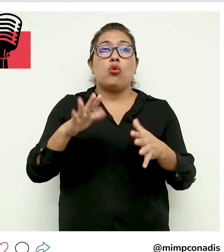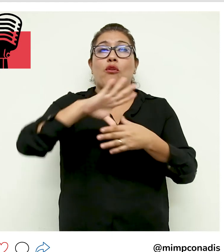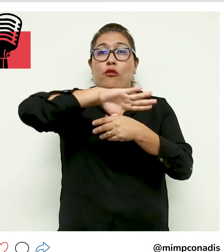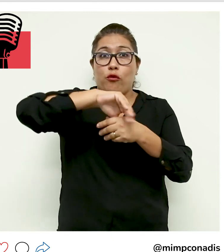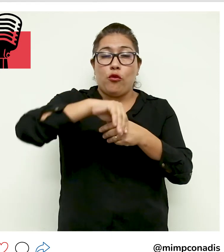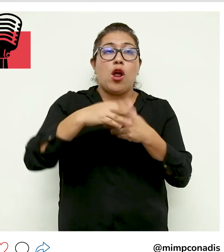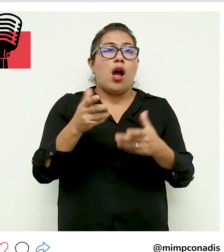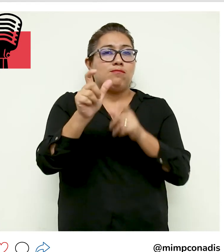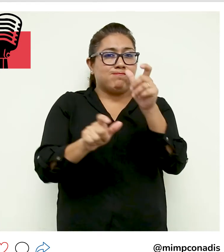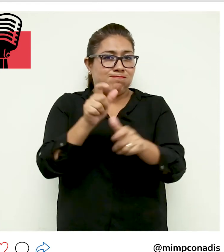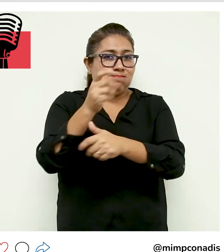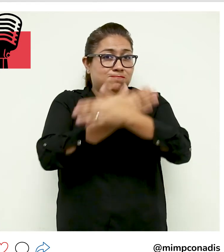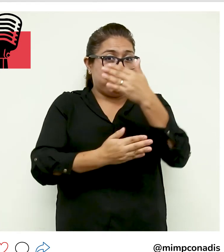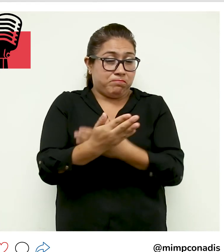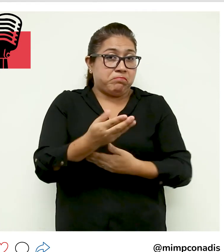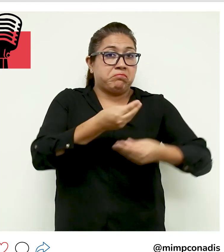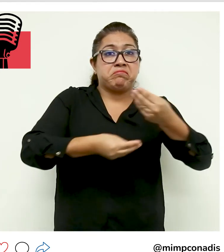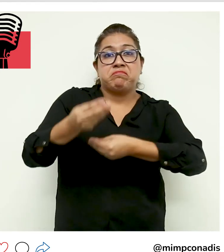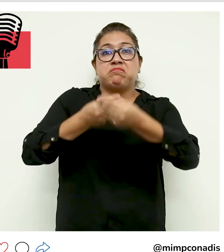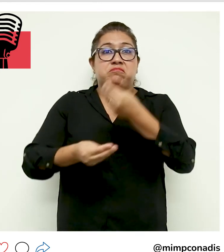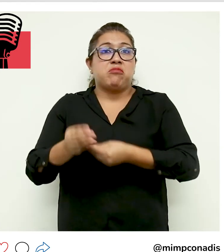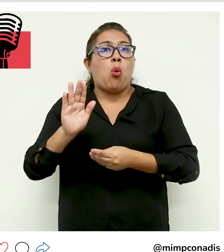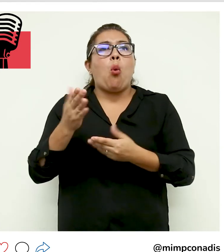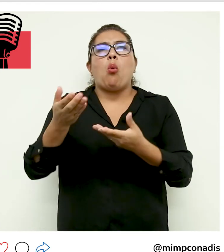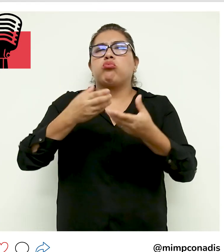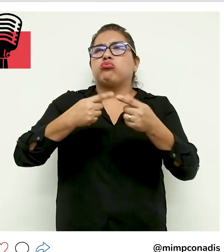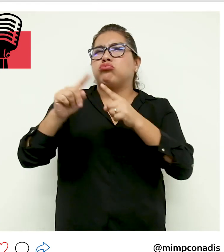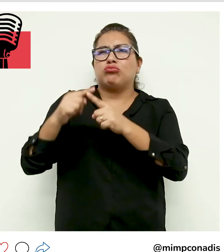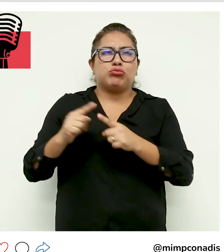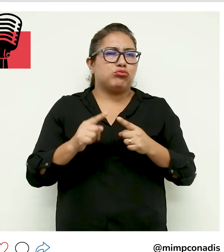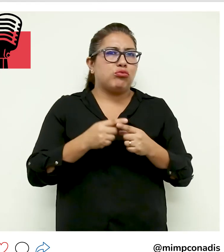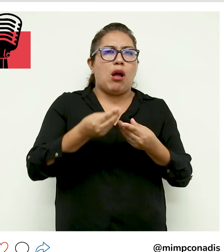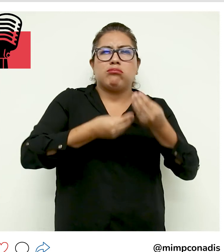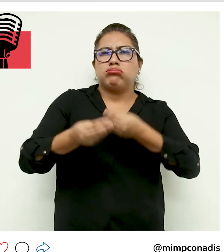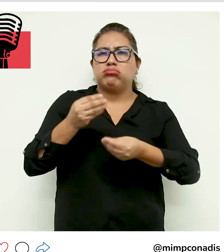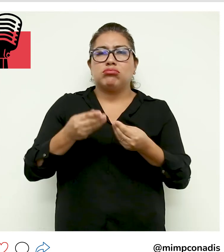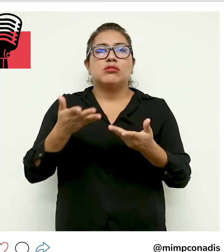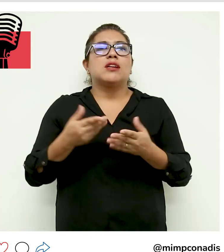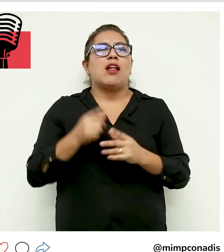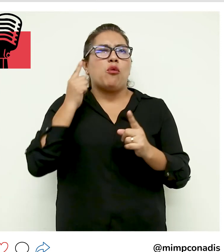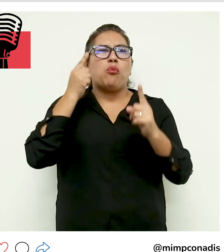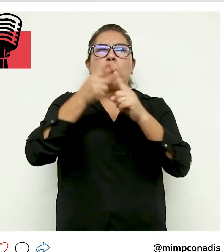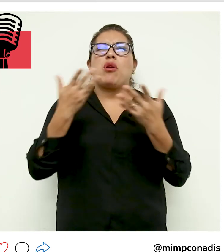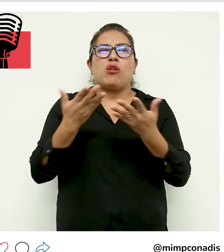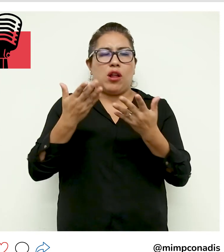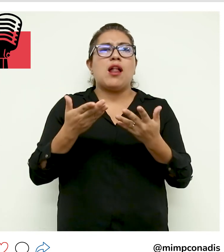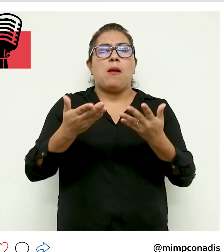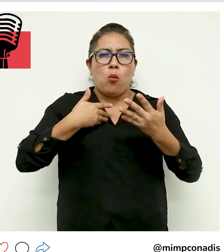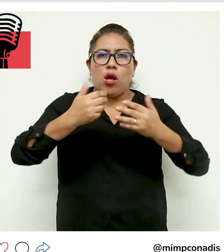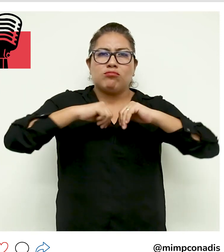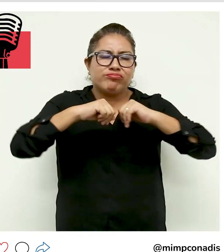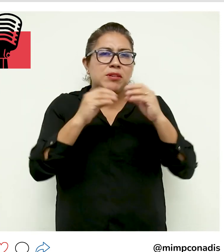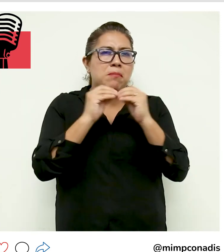Emprendimiento para Personas con Discapacidad Emprende Sin Límites. Esta articulación tuvo como propósito promover